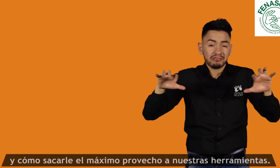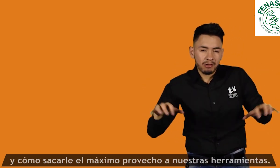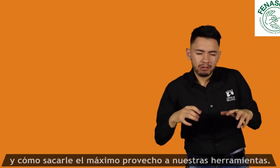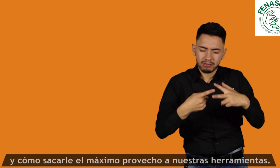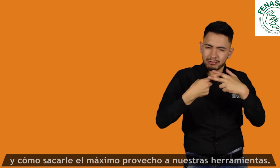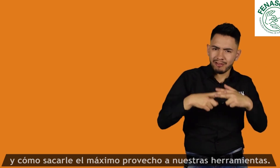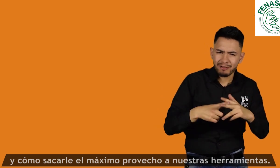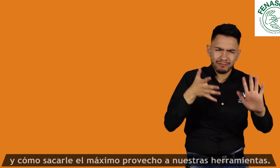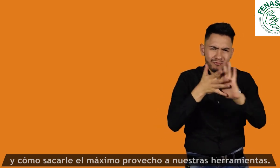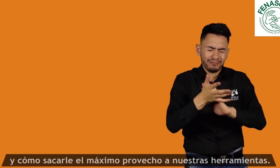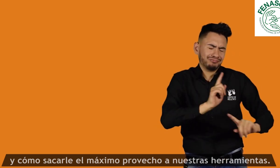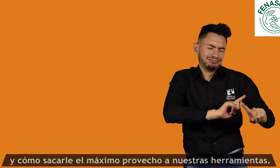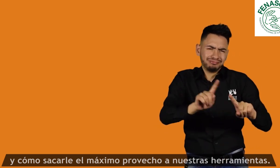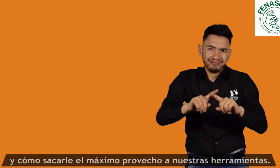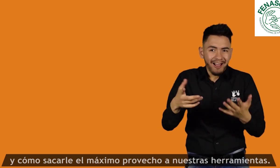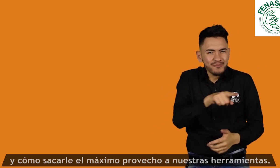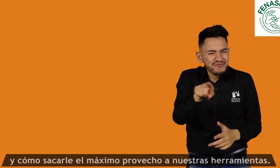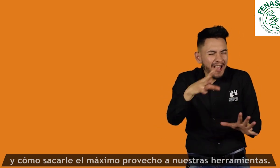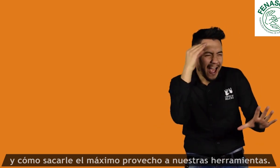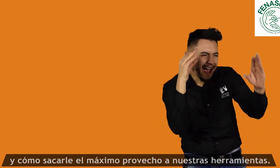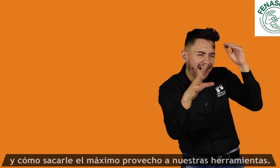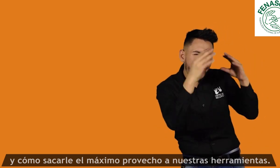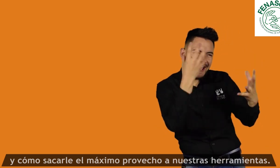Y cómo sacarle el máximo provecho a nuestras herramientas.